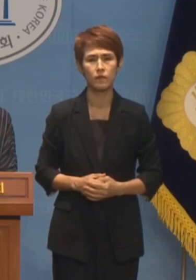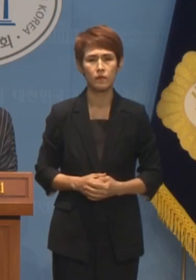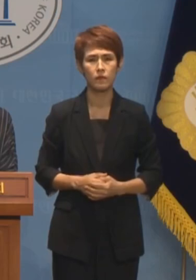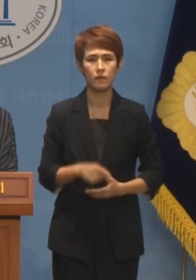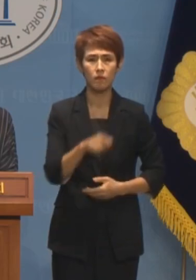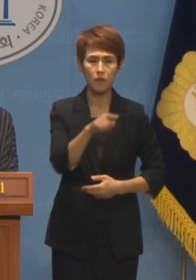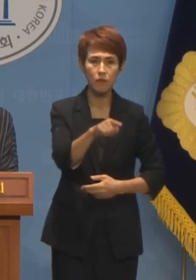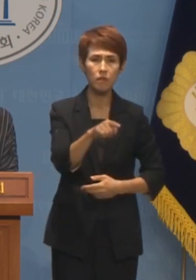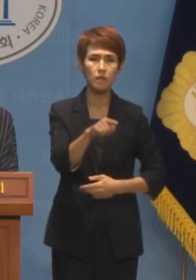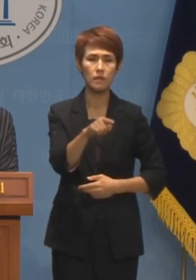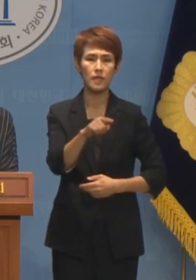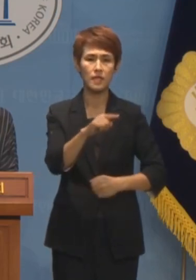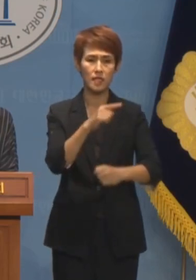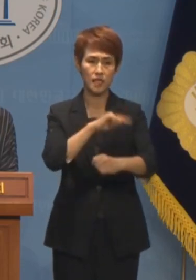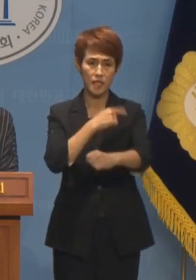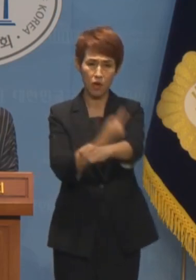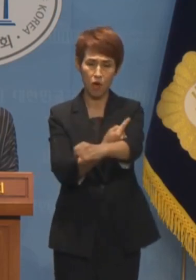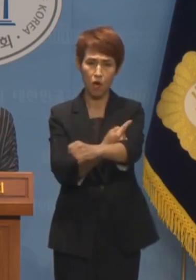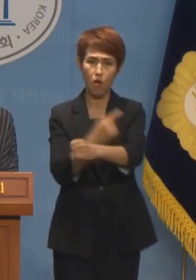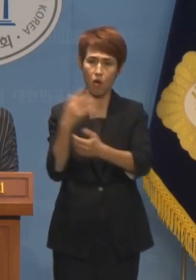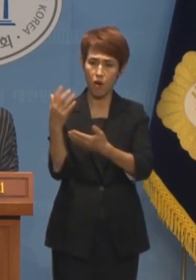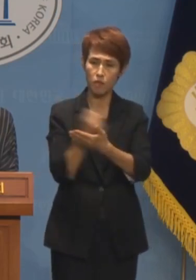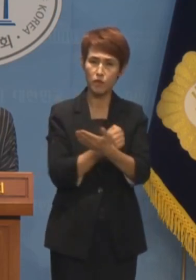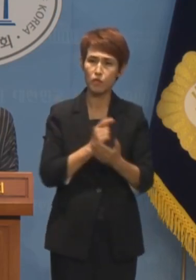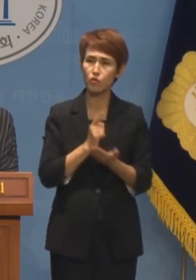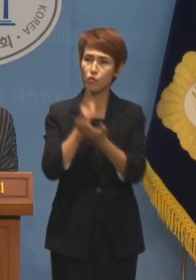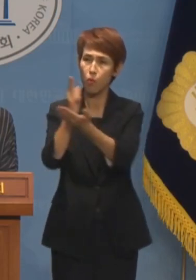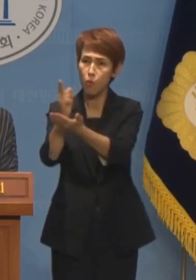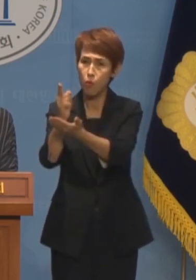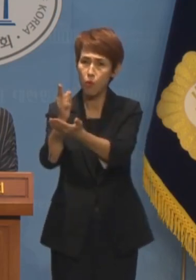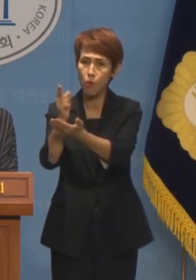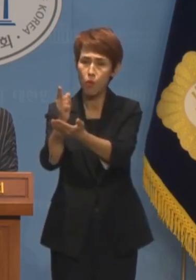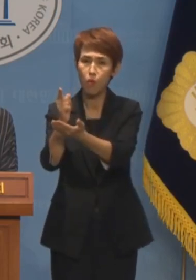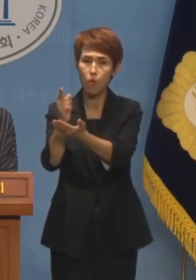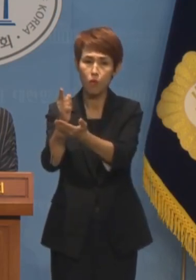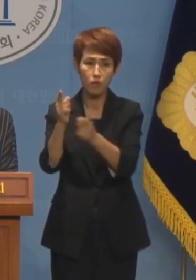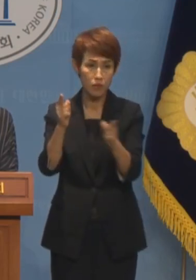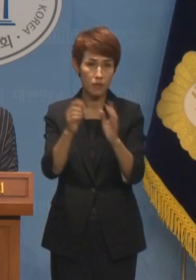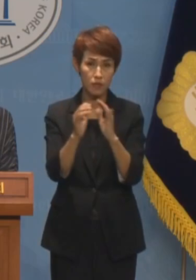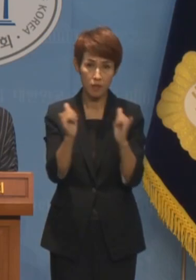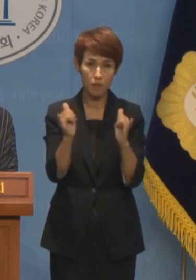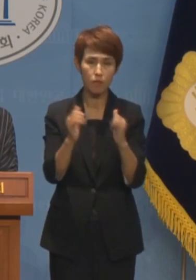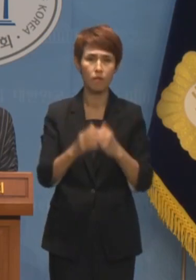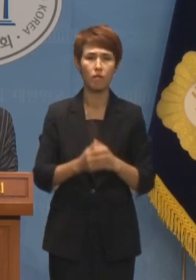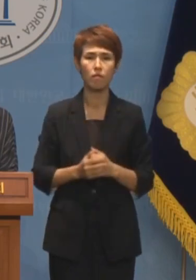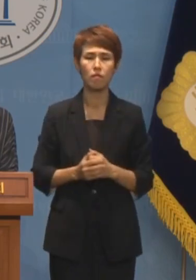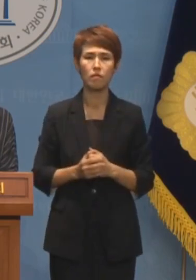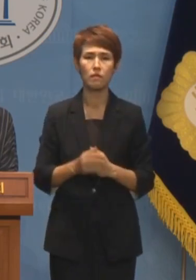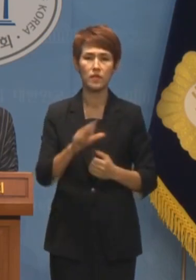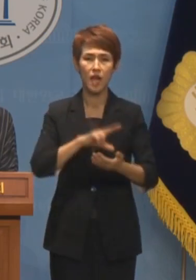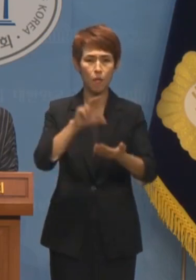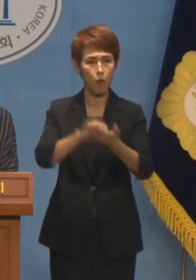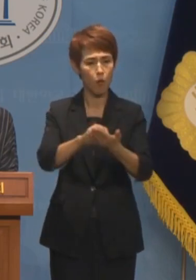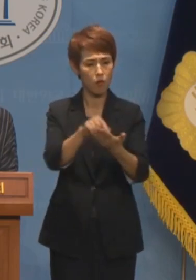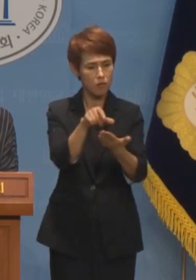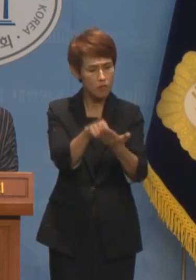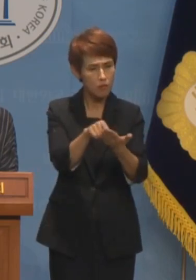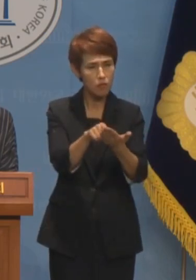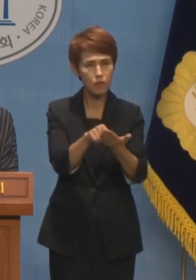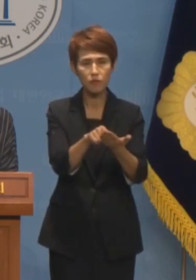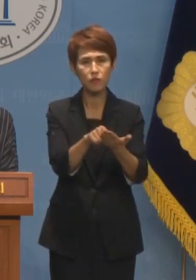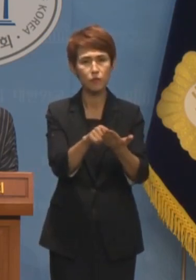피부양자 자격 취득 신고 민원을 제출한 또 다른 민원인에게는 민원 제목이 달리 기재되거나